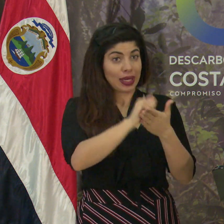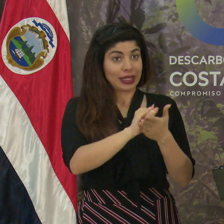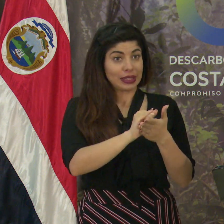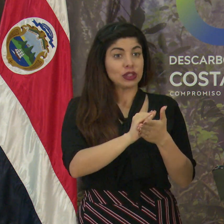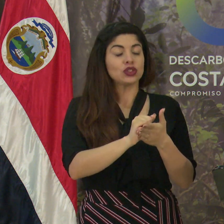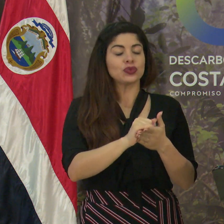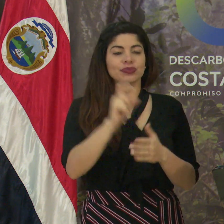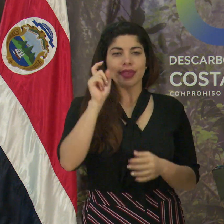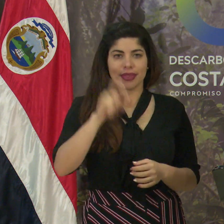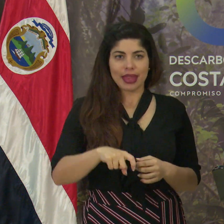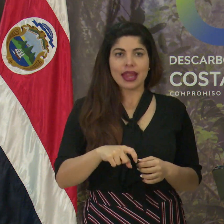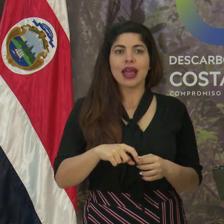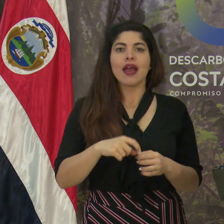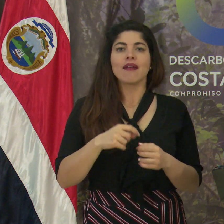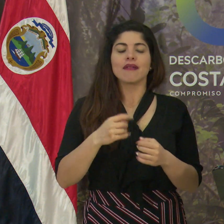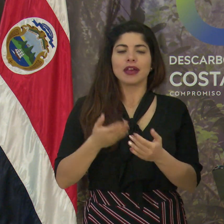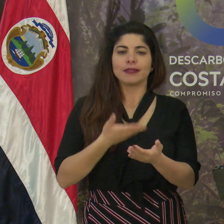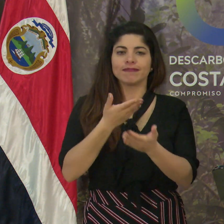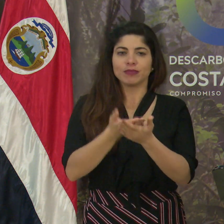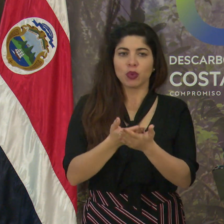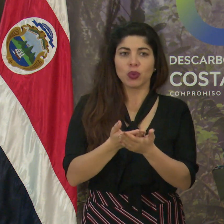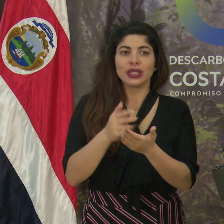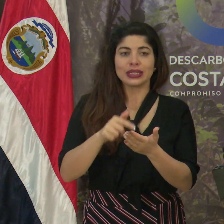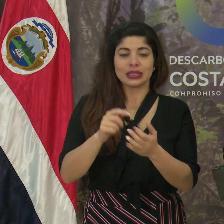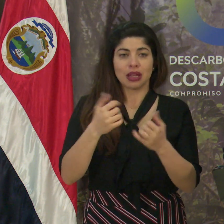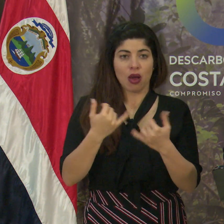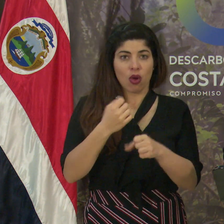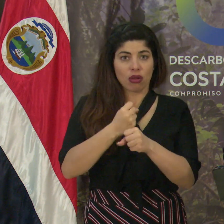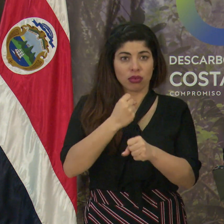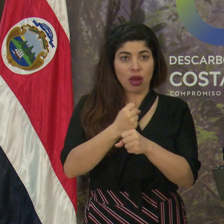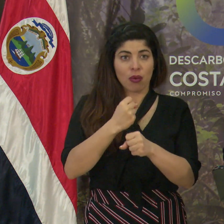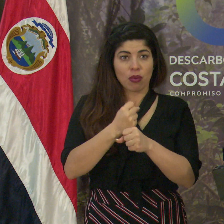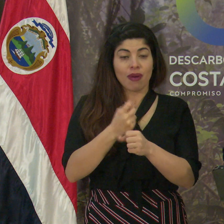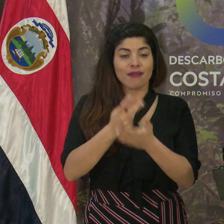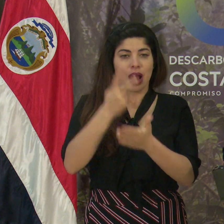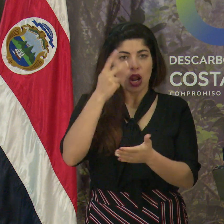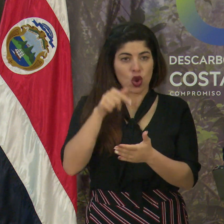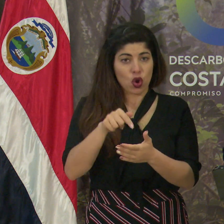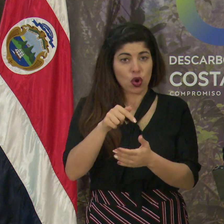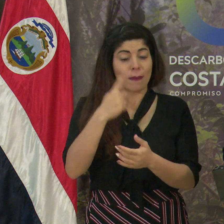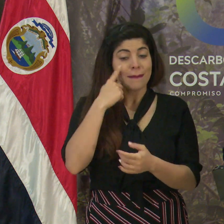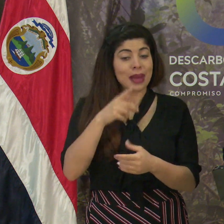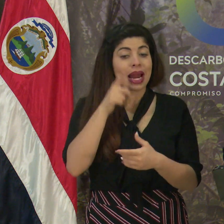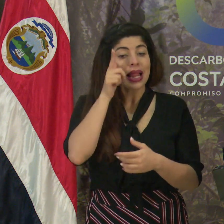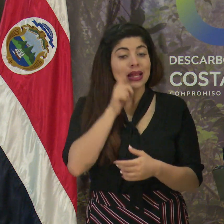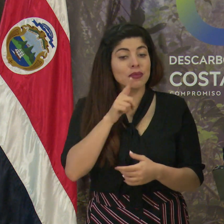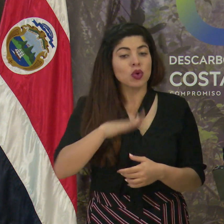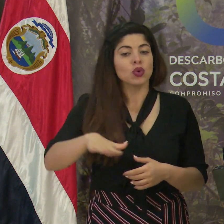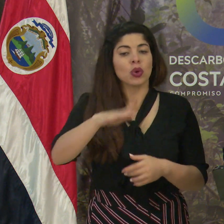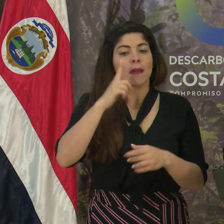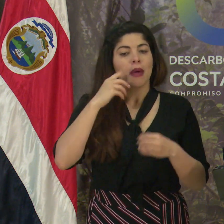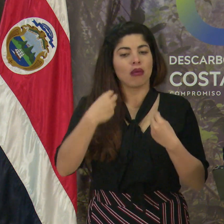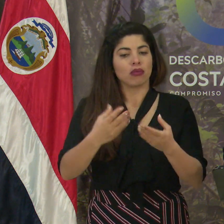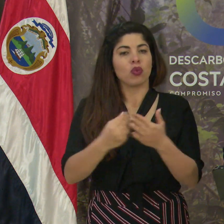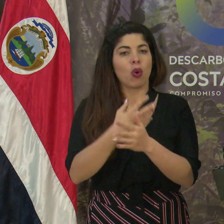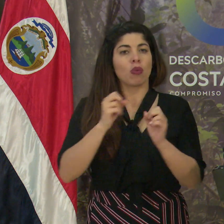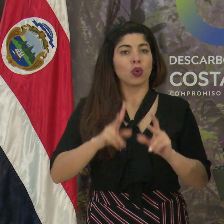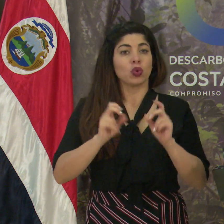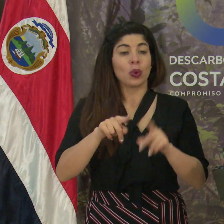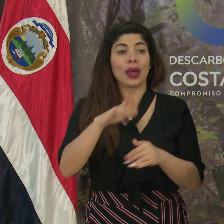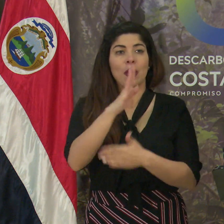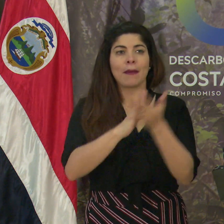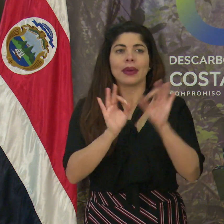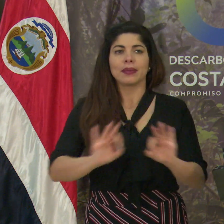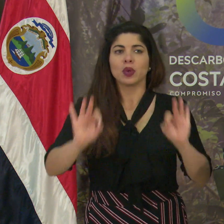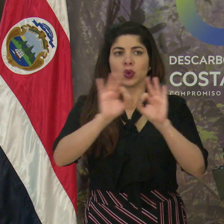haber que hacer un posicionamiento de la propuesta de labor, valor de Limón como una zona de oportunidades. Y bueno, eso es una